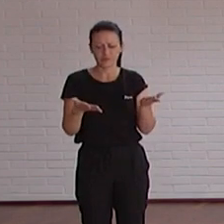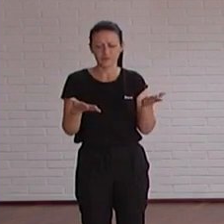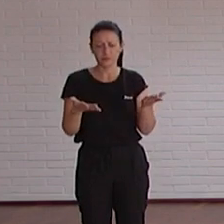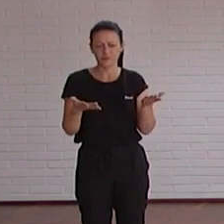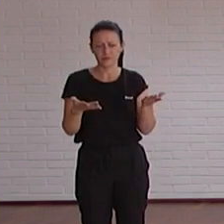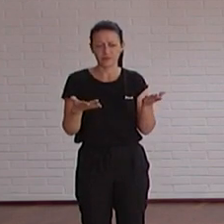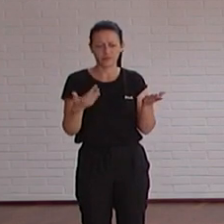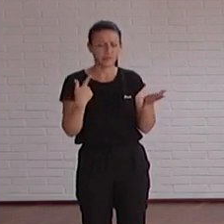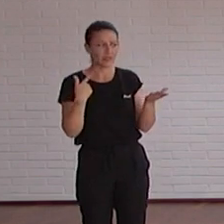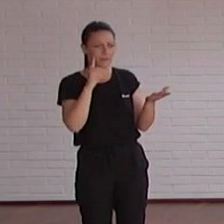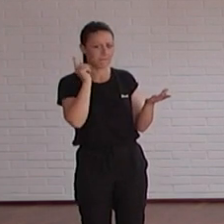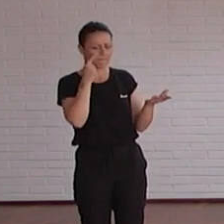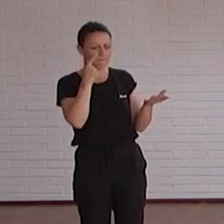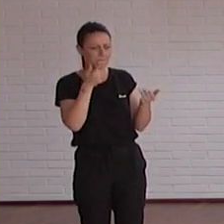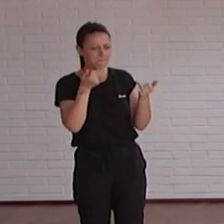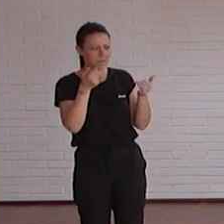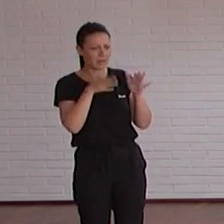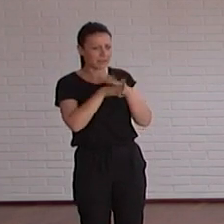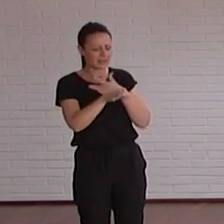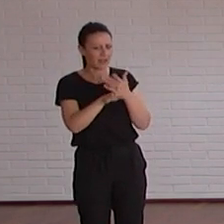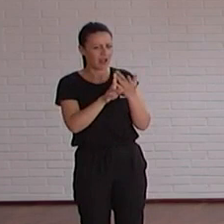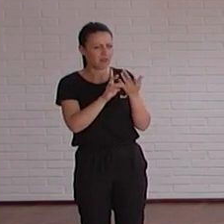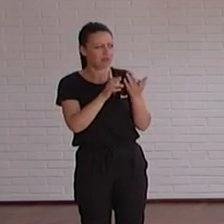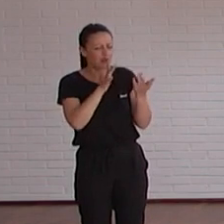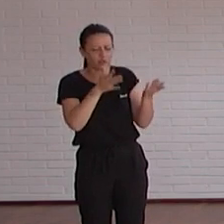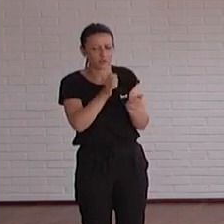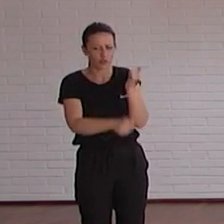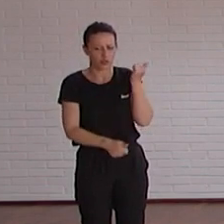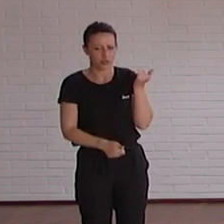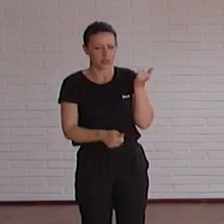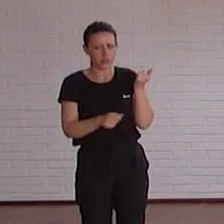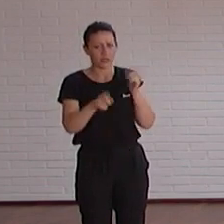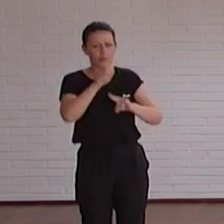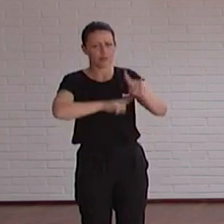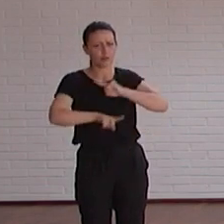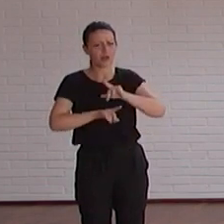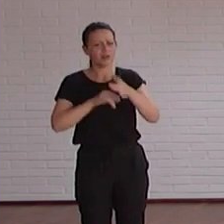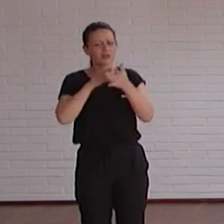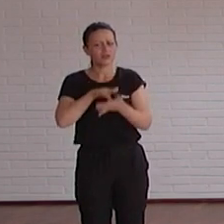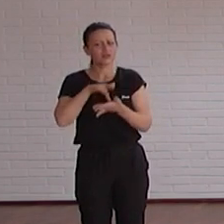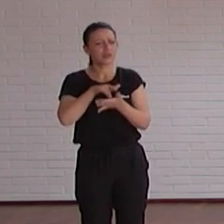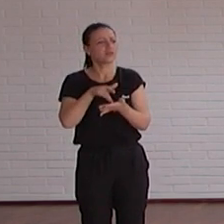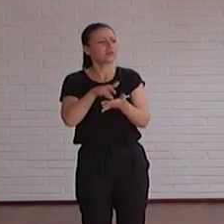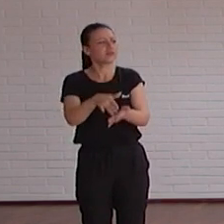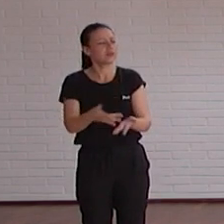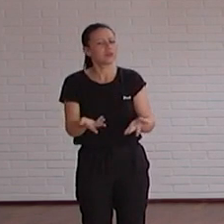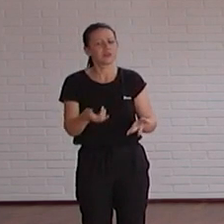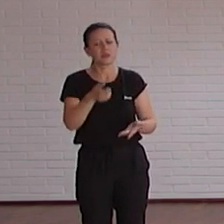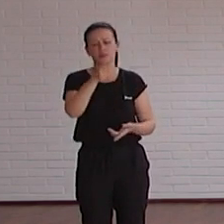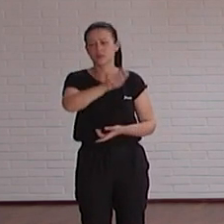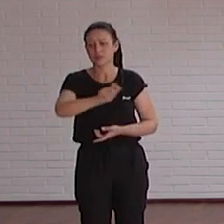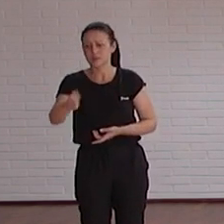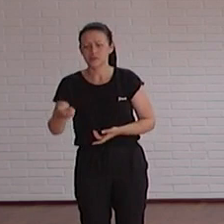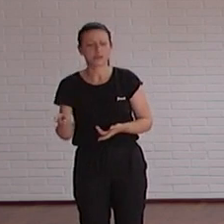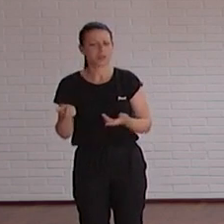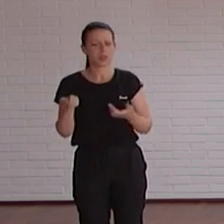a tener más en cuenta la accesibilidad o demás y que problemas os habéis encontrado pues a nivel de de personal de